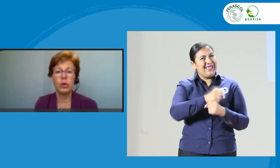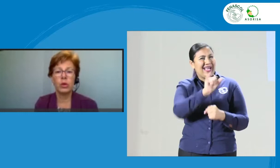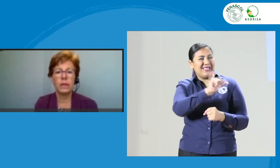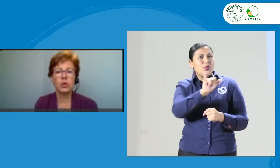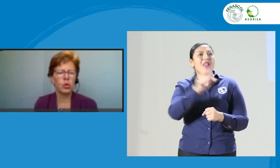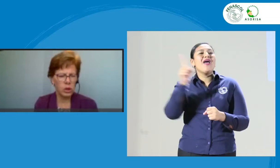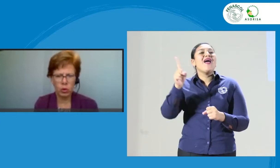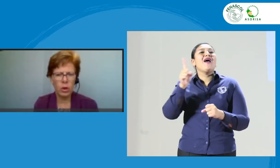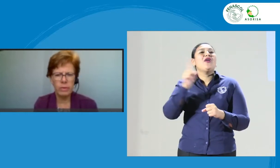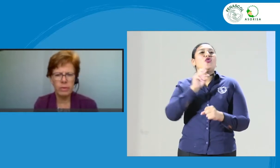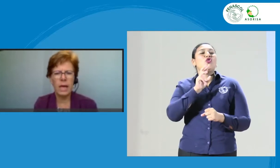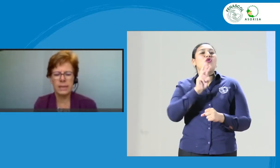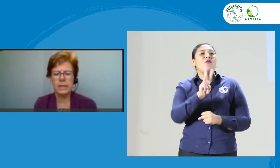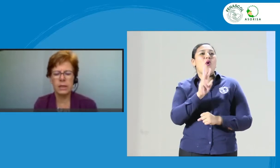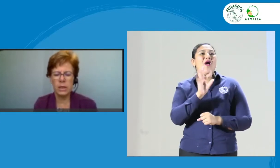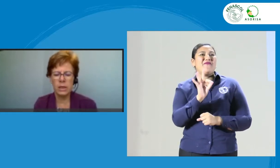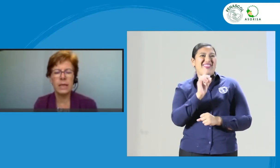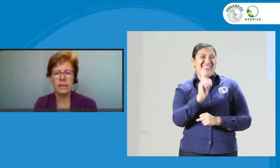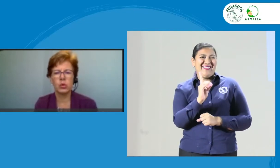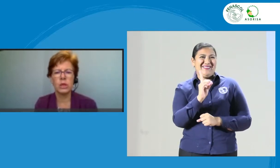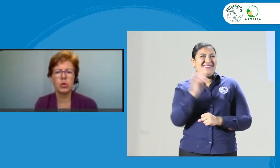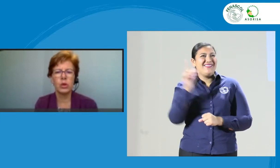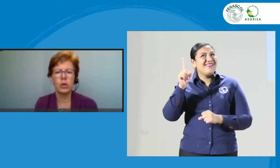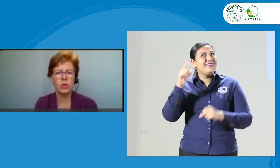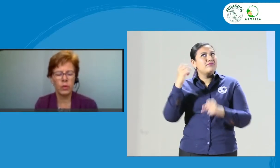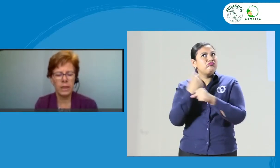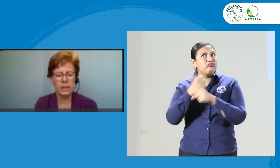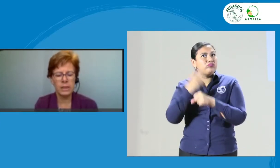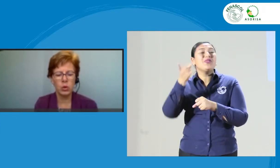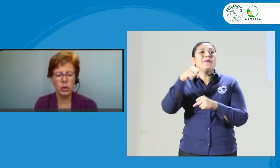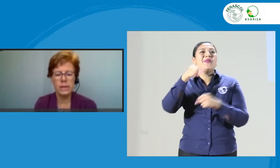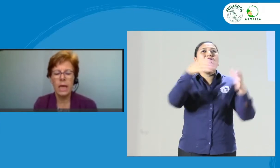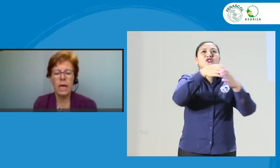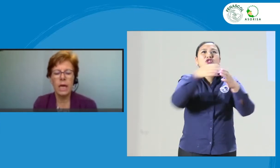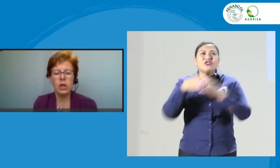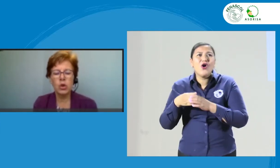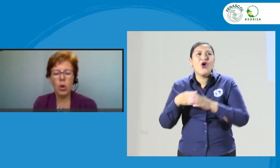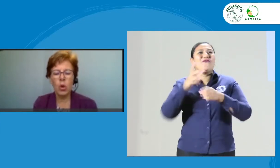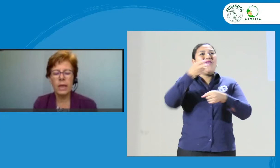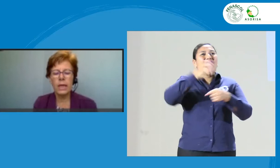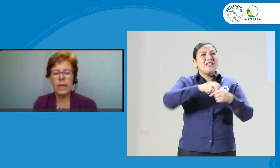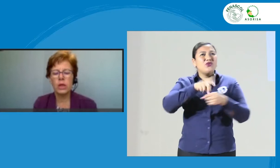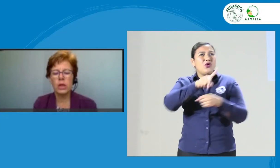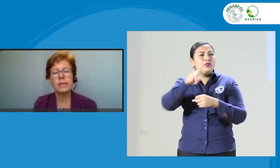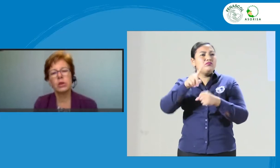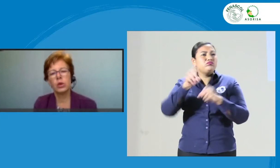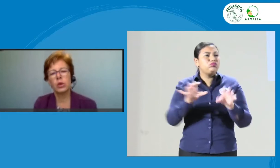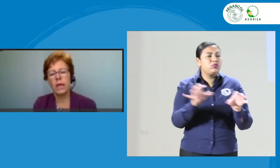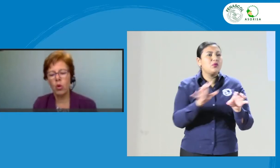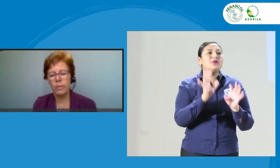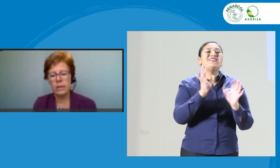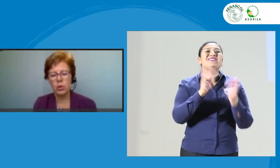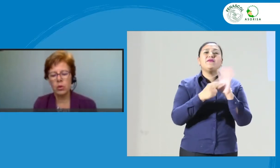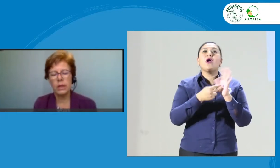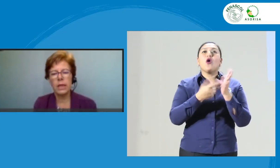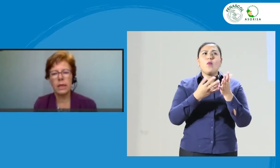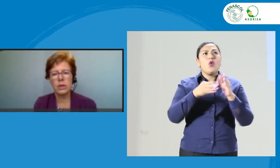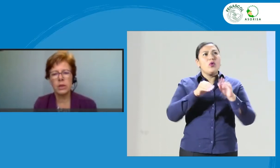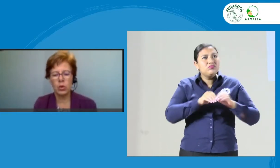de Sordos y todavía hace y las asociaciones o federaciones sobre la socialización de la Convención Internacional